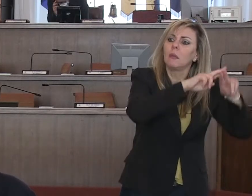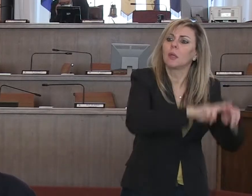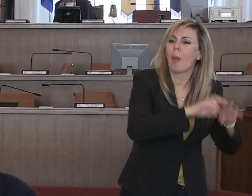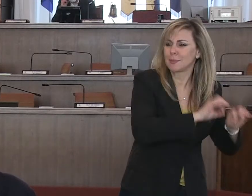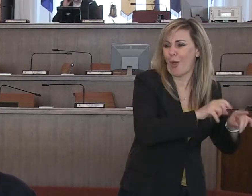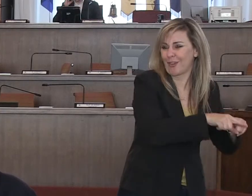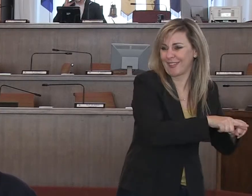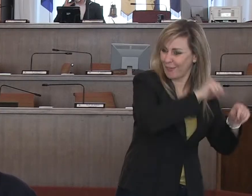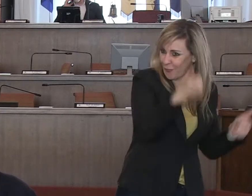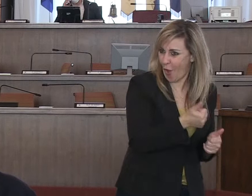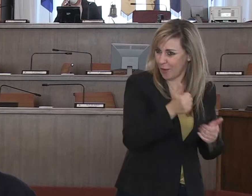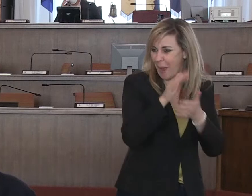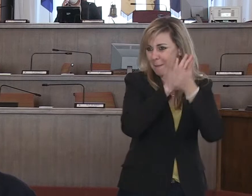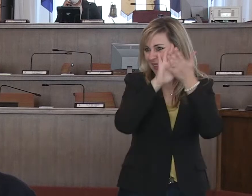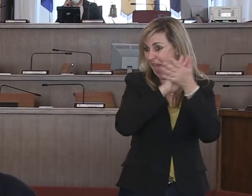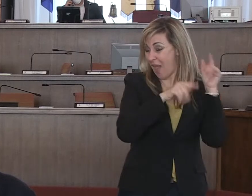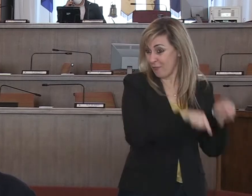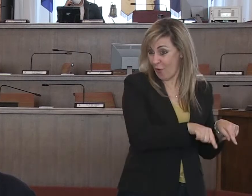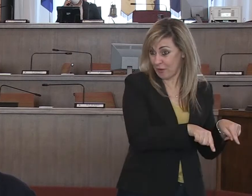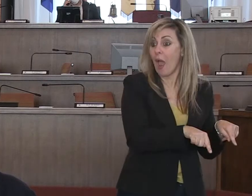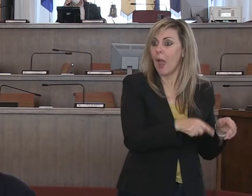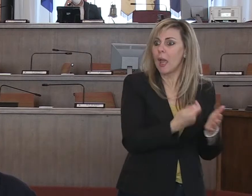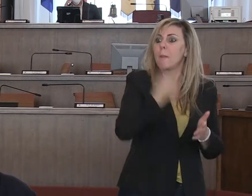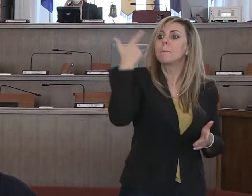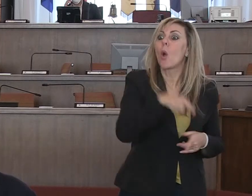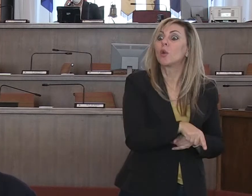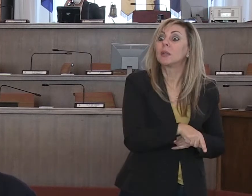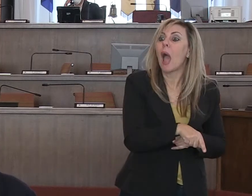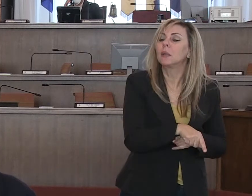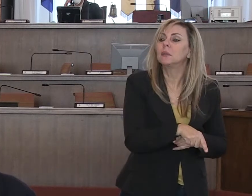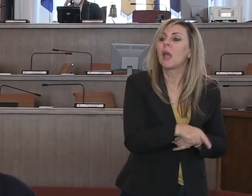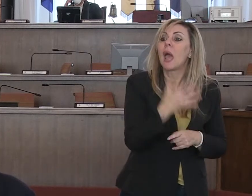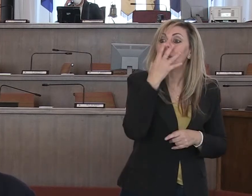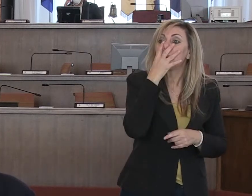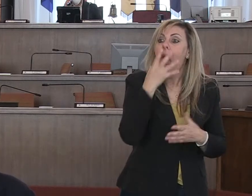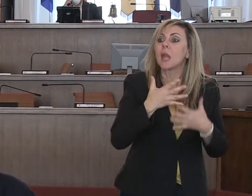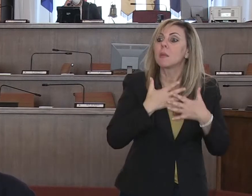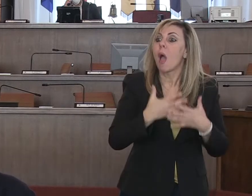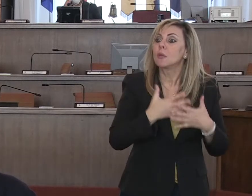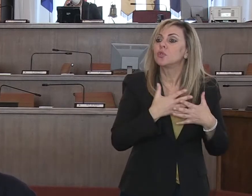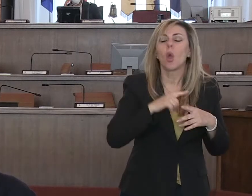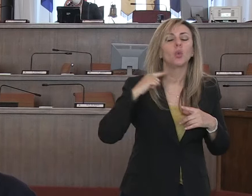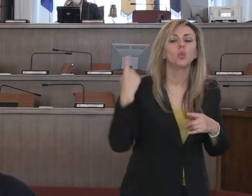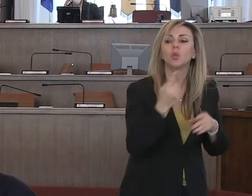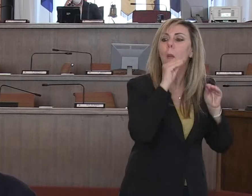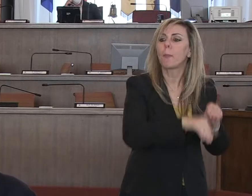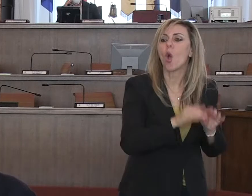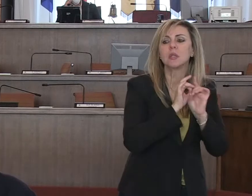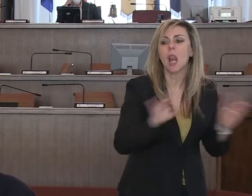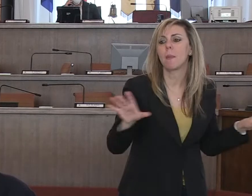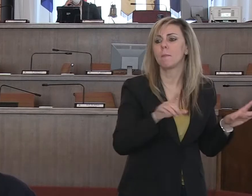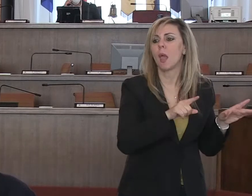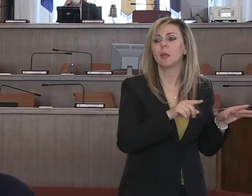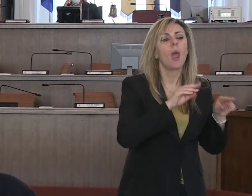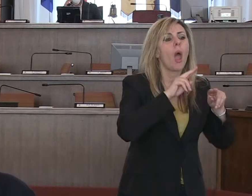di questo dato importante le rianimazioni pulite sono attualmente tutti i posti sono rimasti